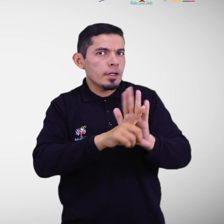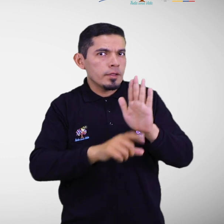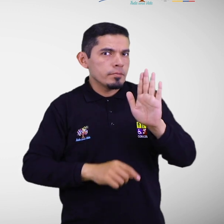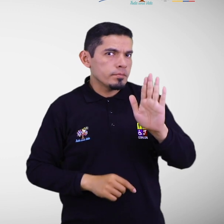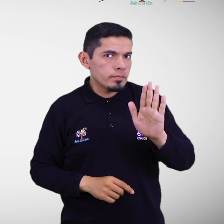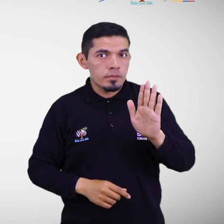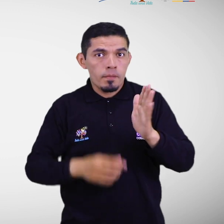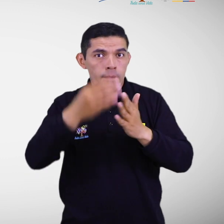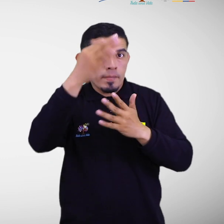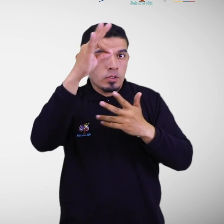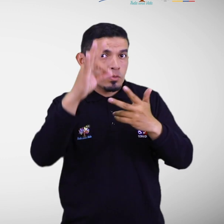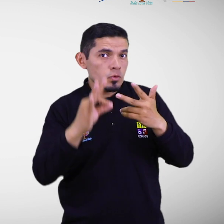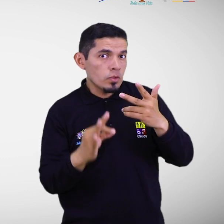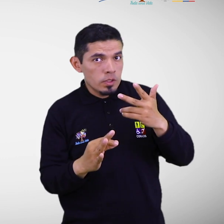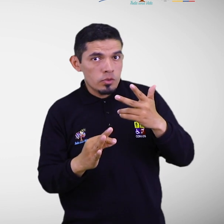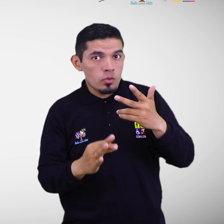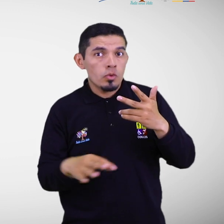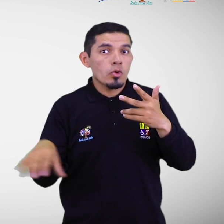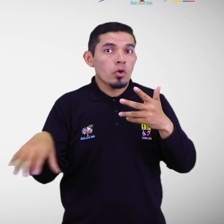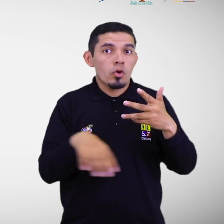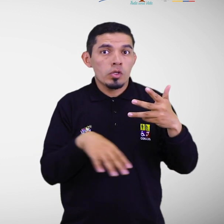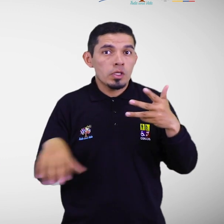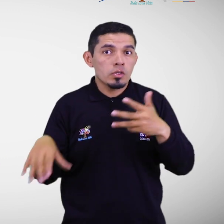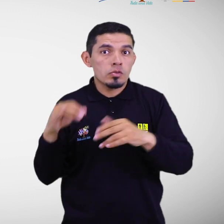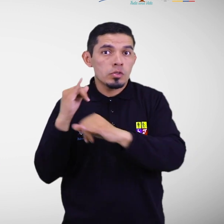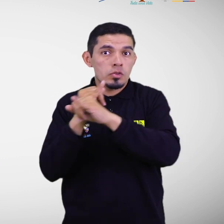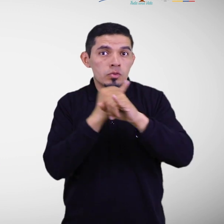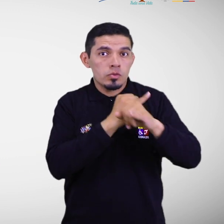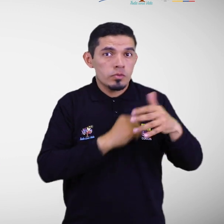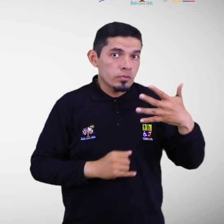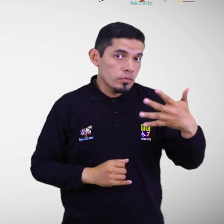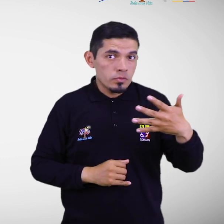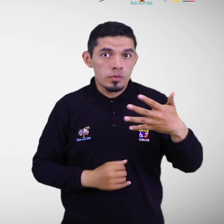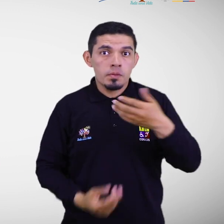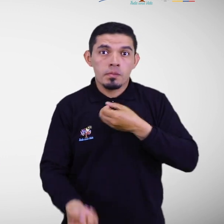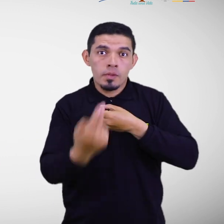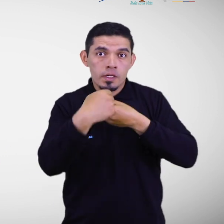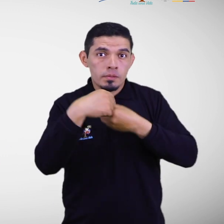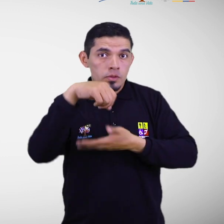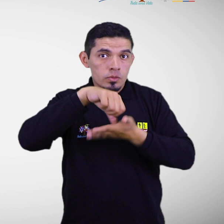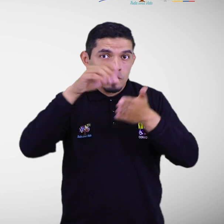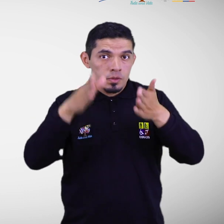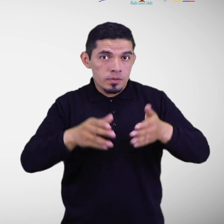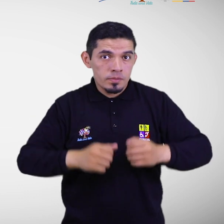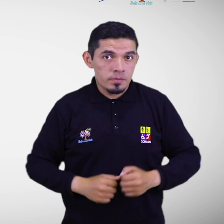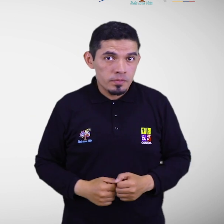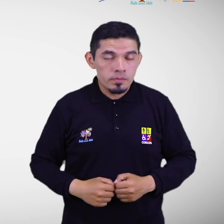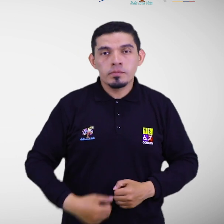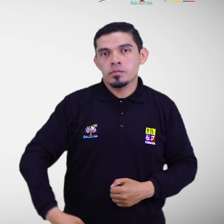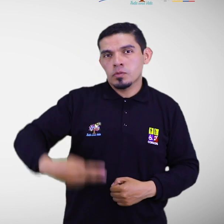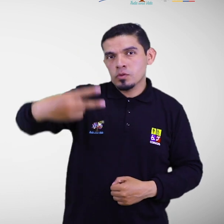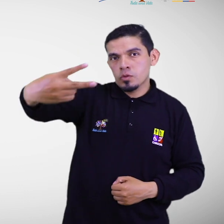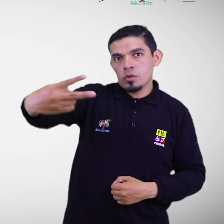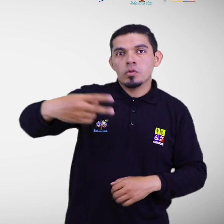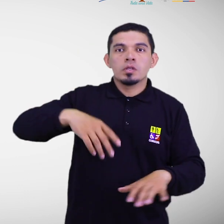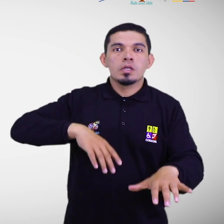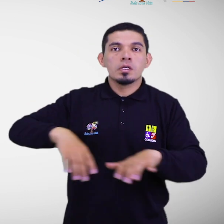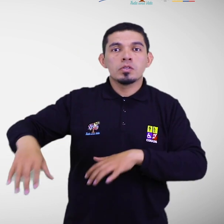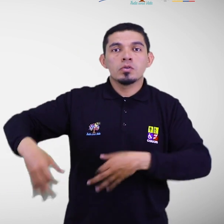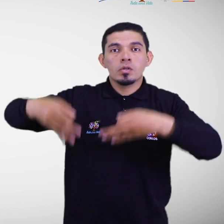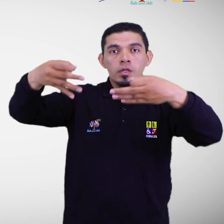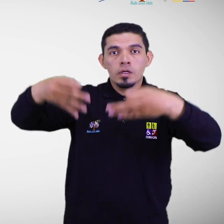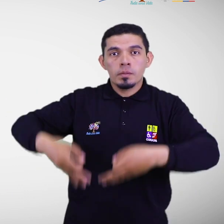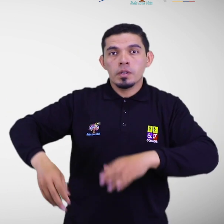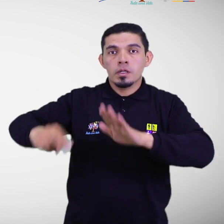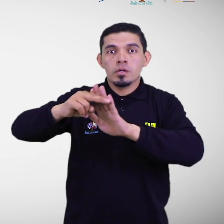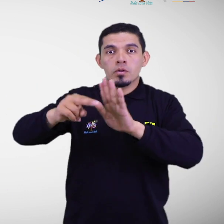Presupuestos. Coordinación intersectorial. Participación ciudadana. 2. Gestionar la aplicación de